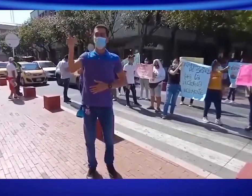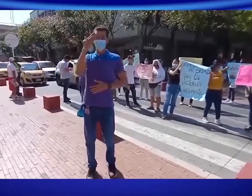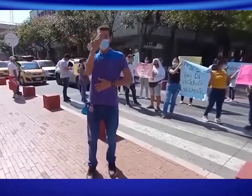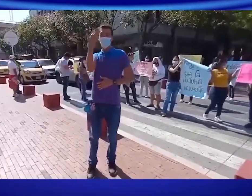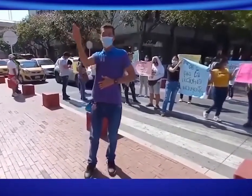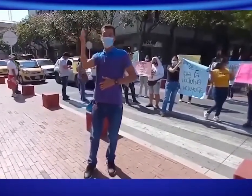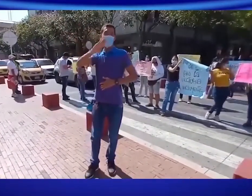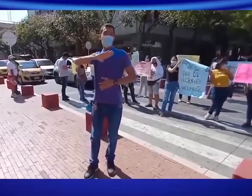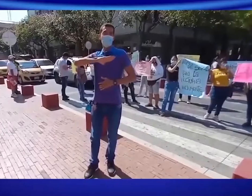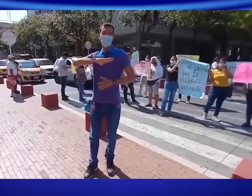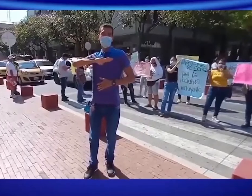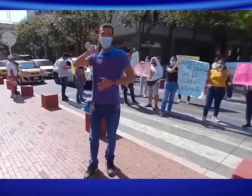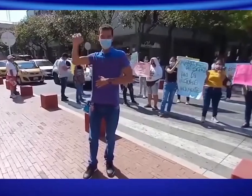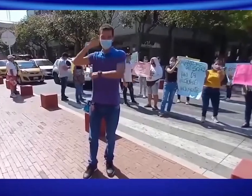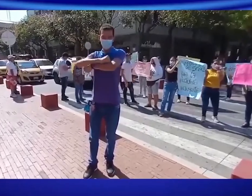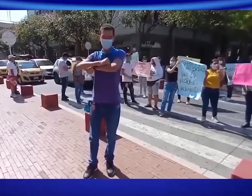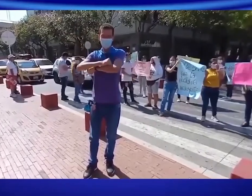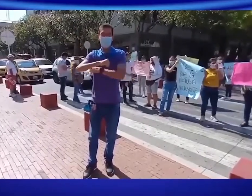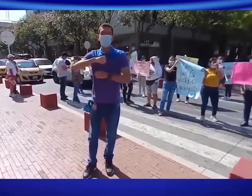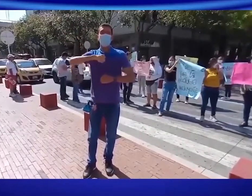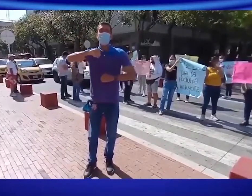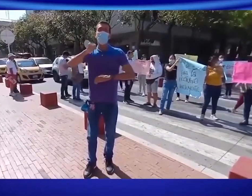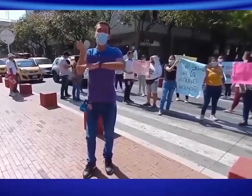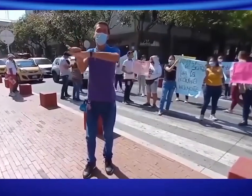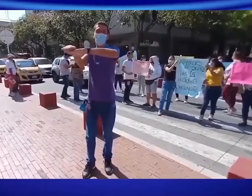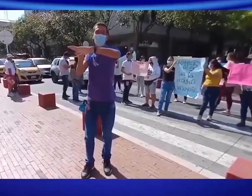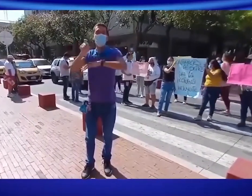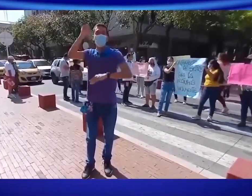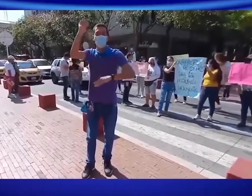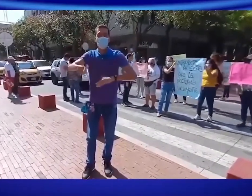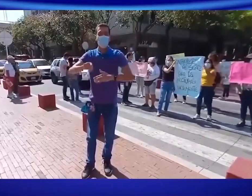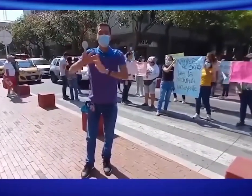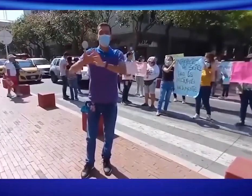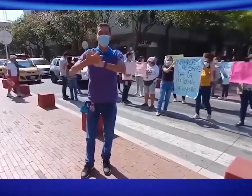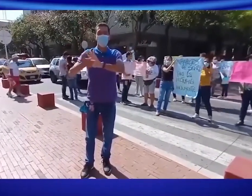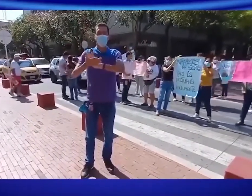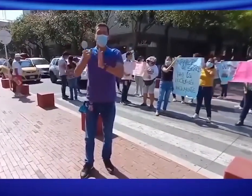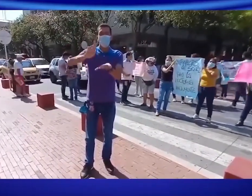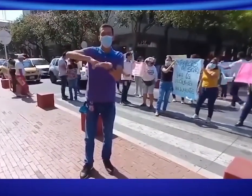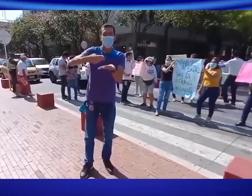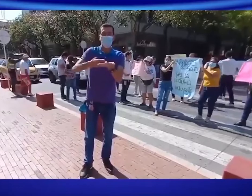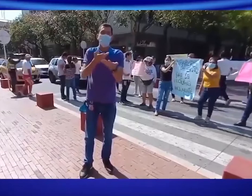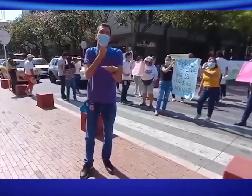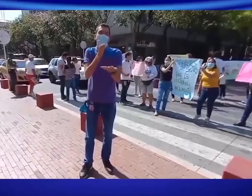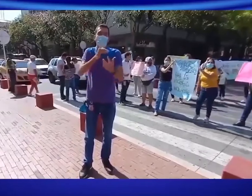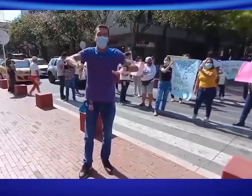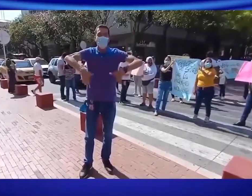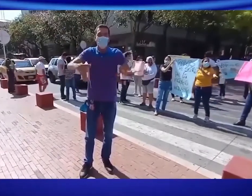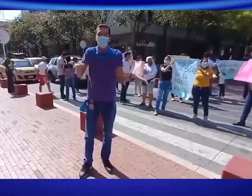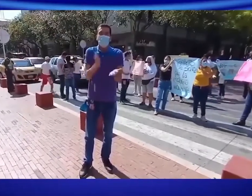que se les garantiza el servicio de interpretación y el apoyo del modelo lingüístico. Aún esperan la contratación, no pueden continuar